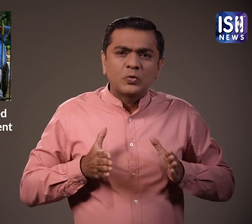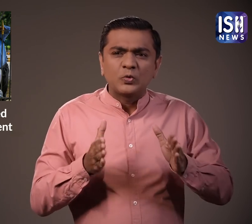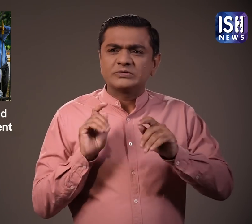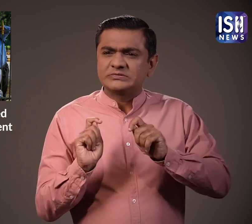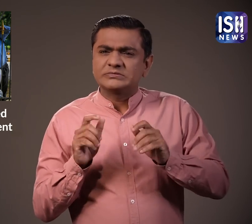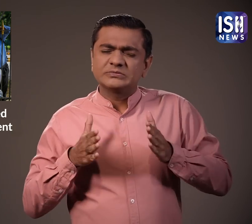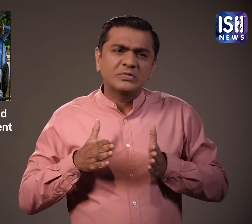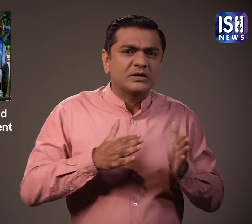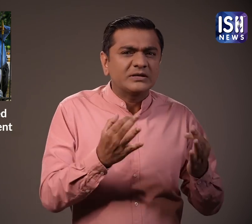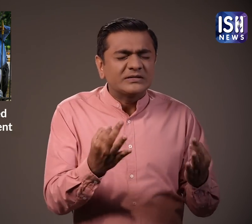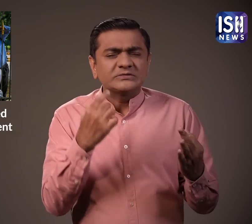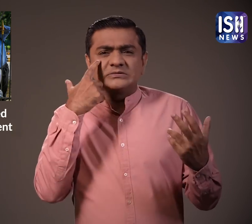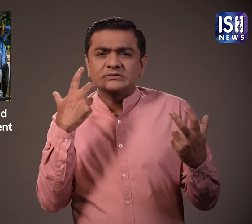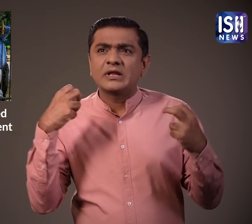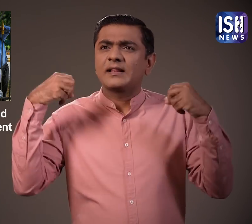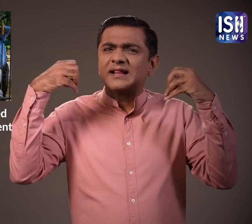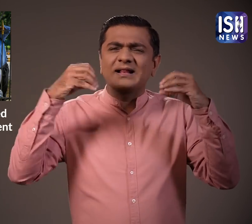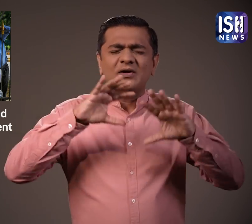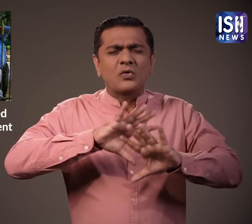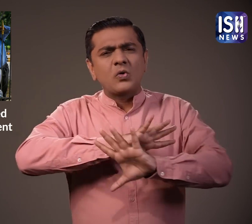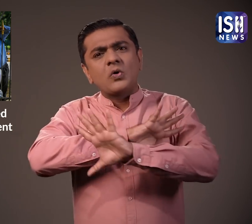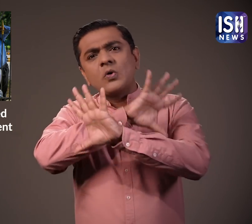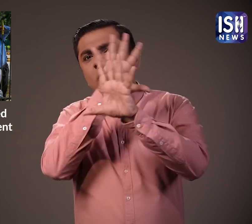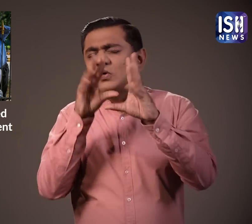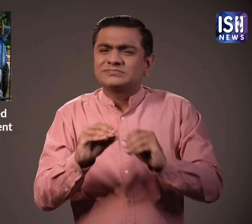उससे पहले पूरे शहर और सडकों की साफ सफाई कर दी गई है